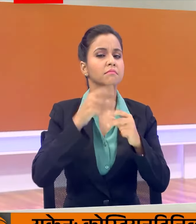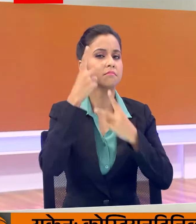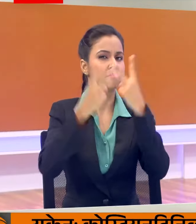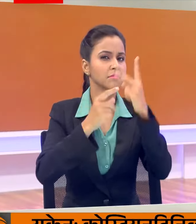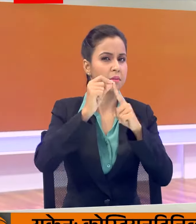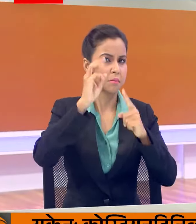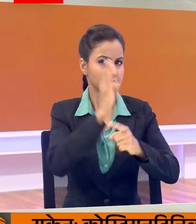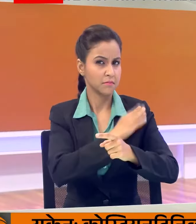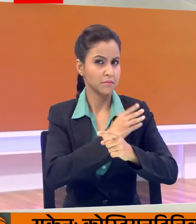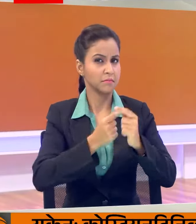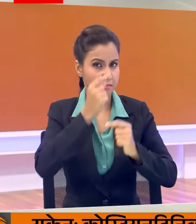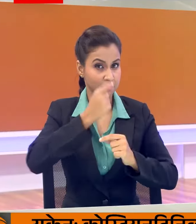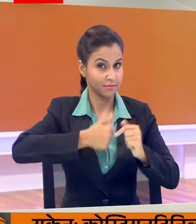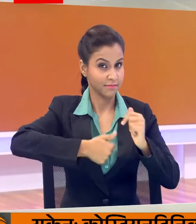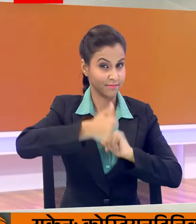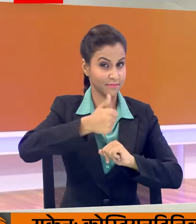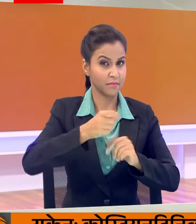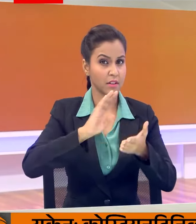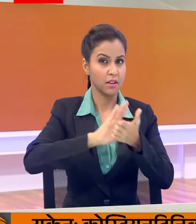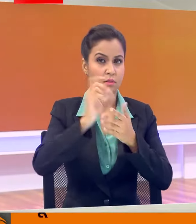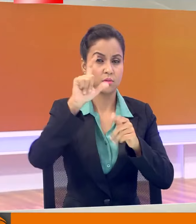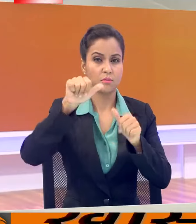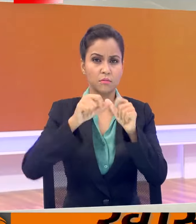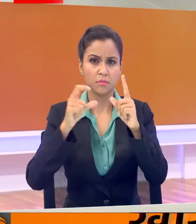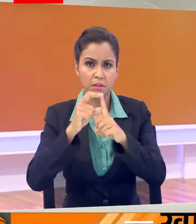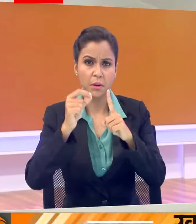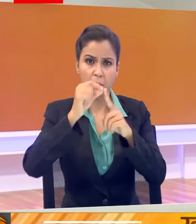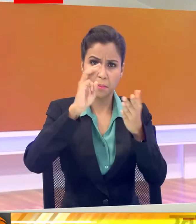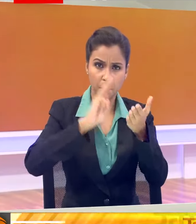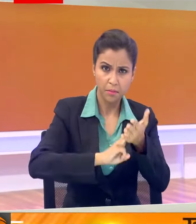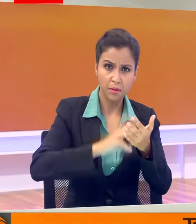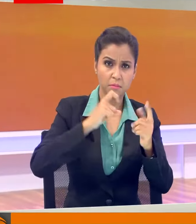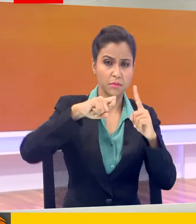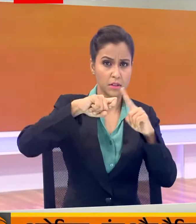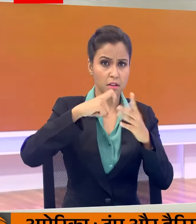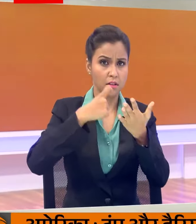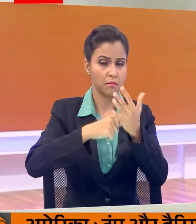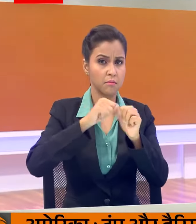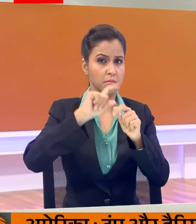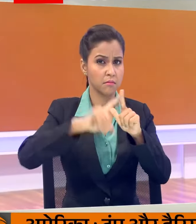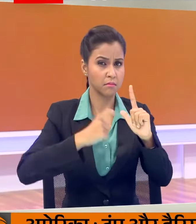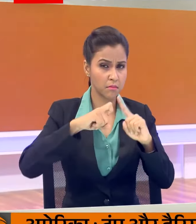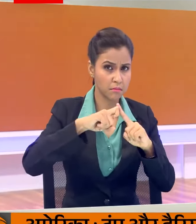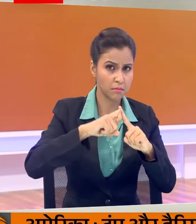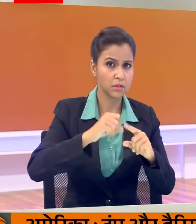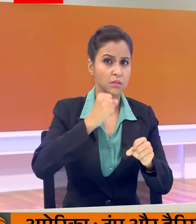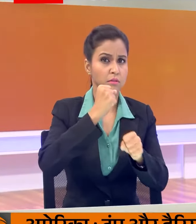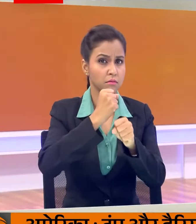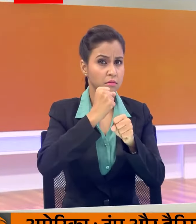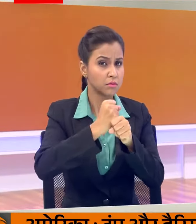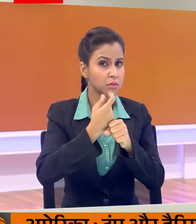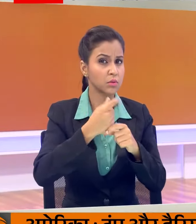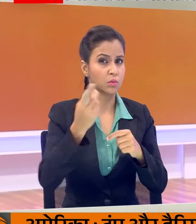समकक्ष जोस, रामोस, होल्टा और प्रधान मंत्री के रालाज, जनाना, गुमाओं के साथ